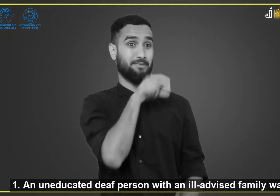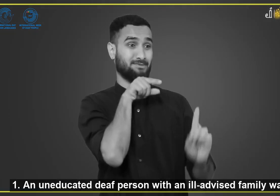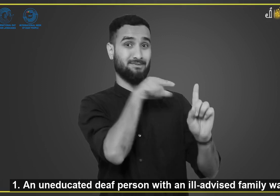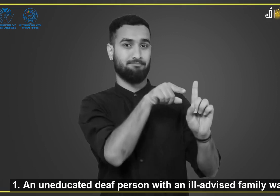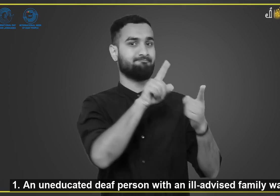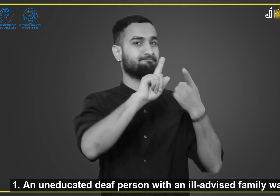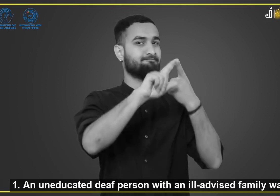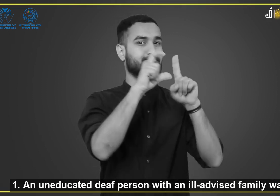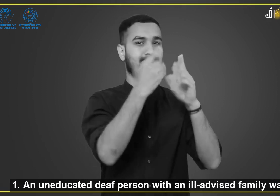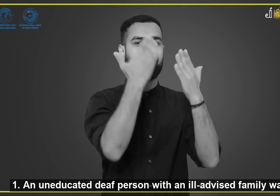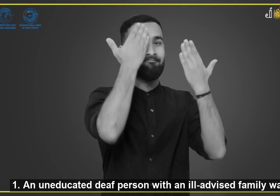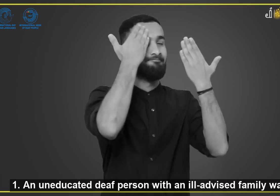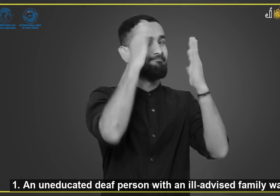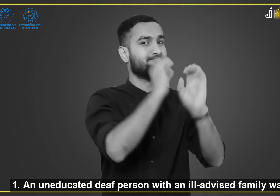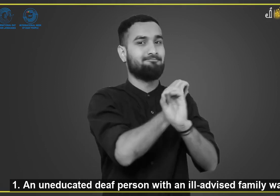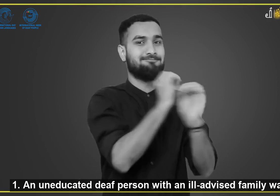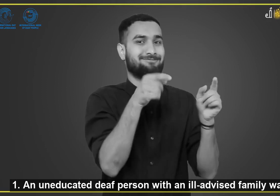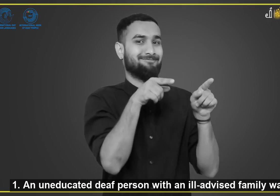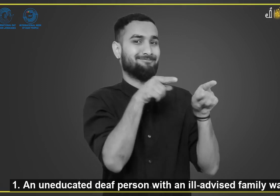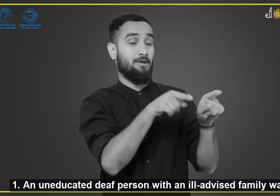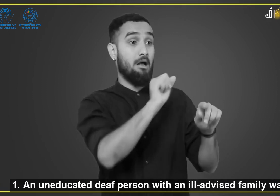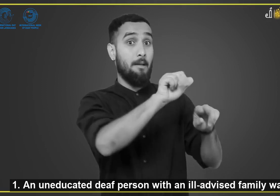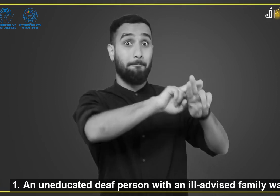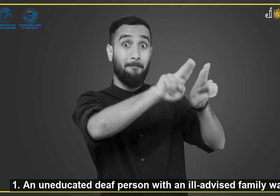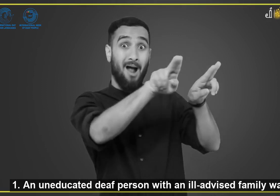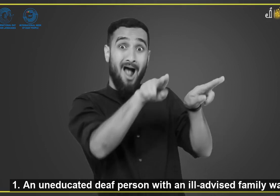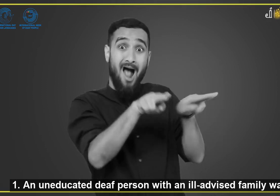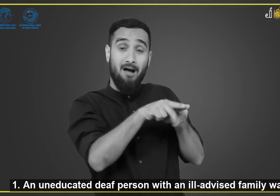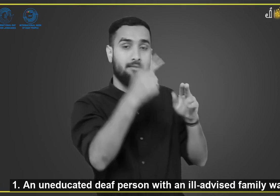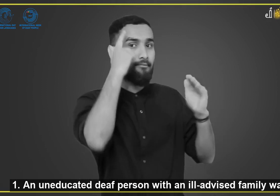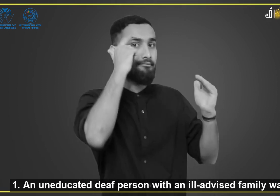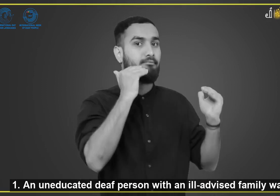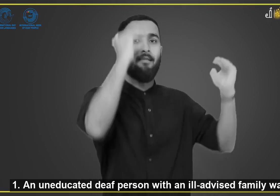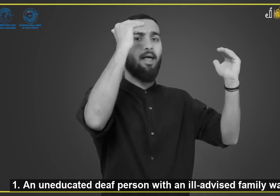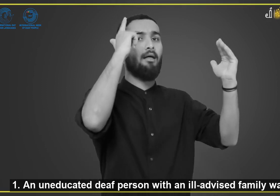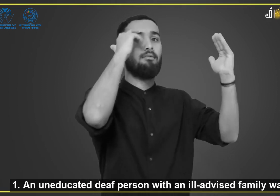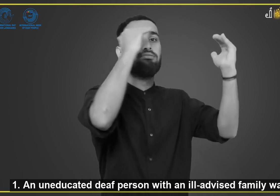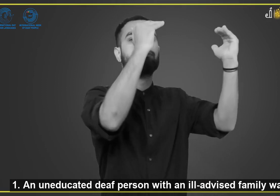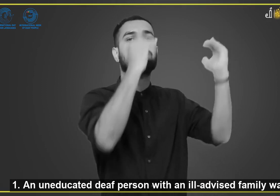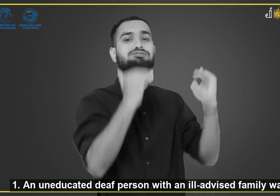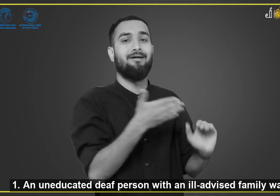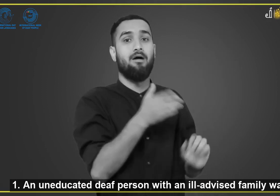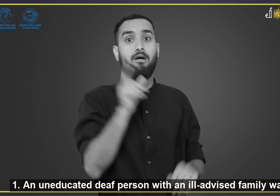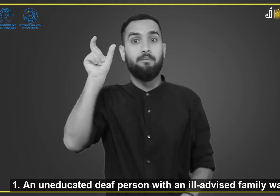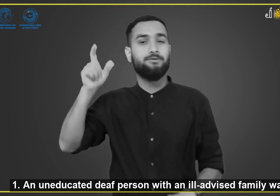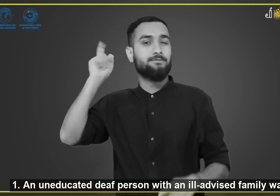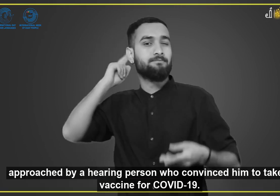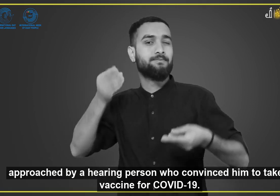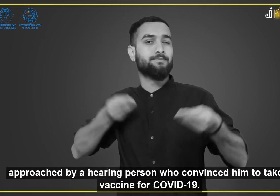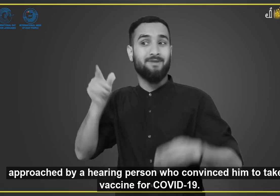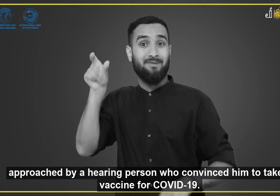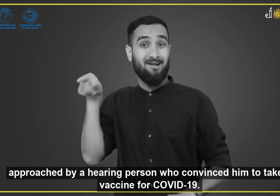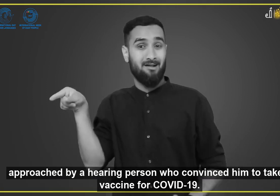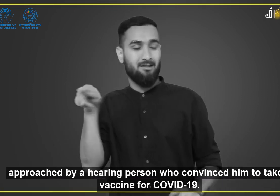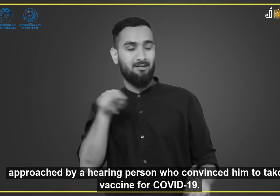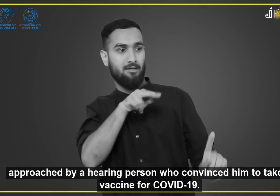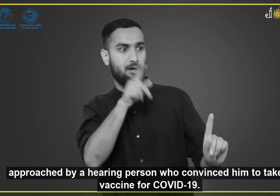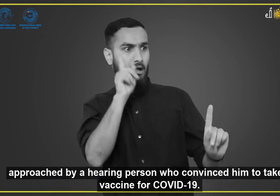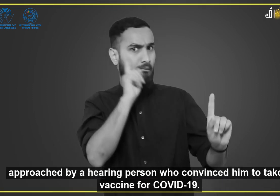पहला एक बधिर व्यक्ति था जो की पड़ा लिखा नहीं था और उसके परिवार वाले भी समाज के बारे में जादा नहीं जानते थे एक